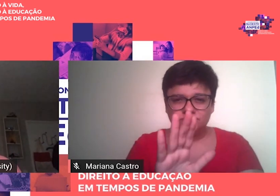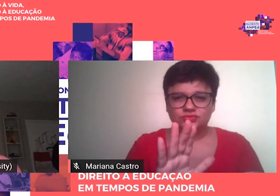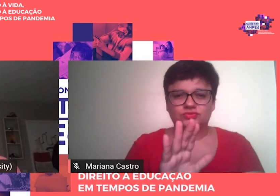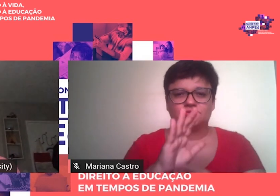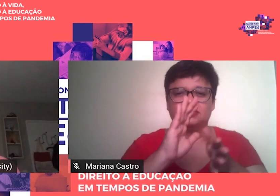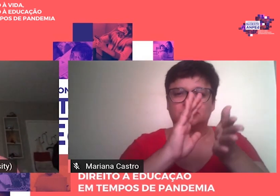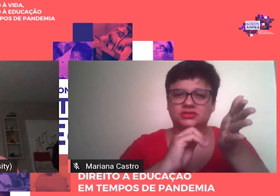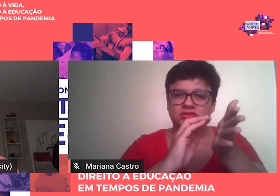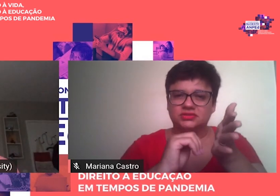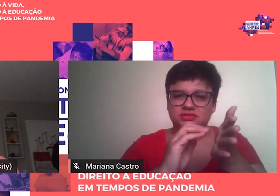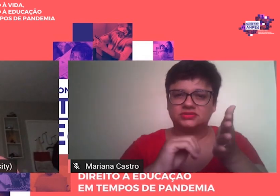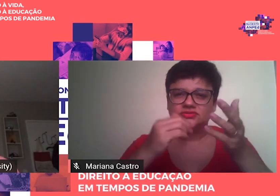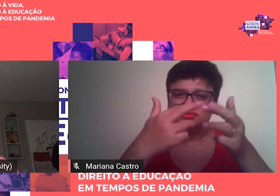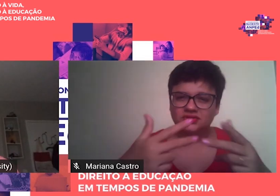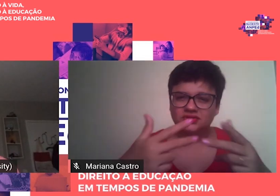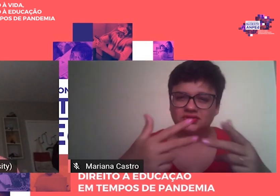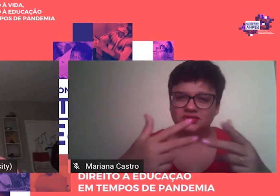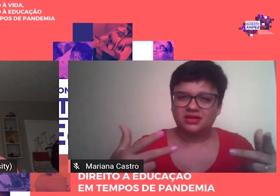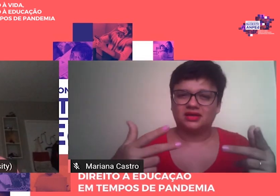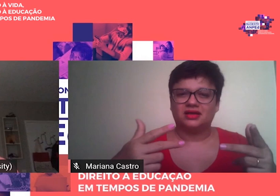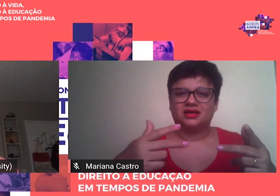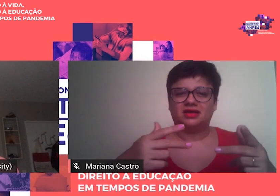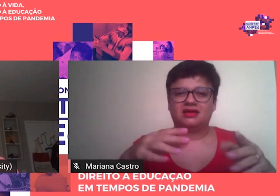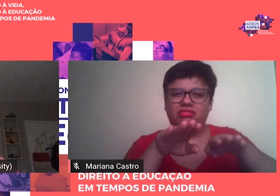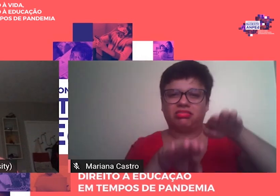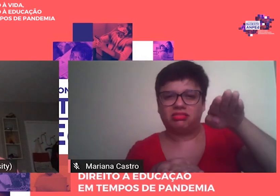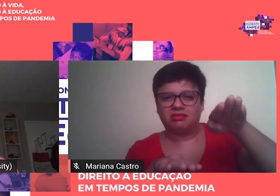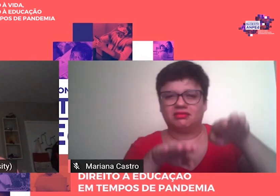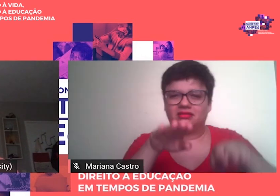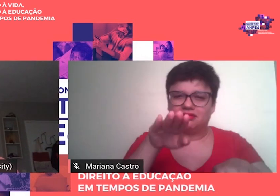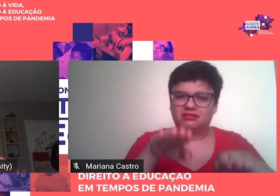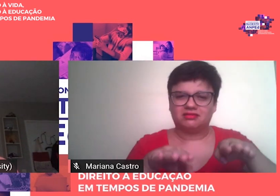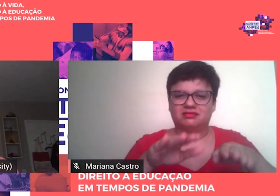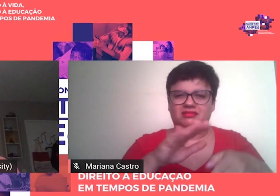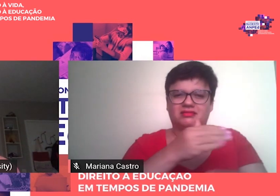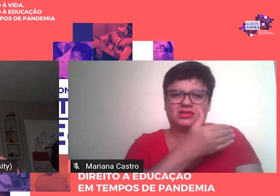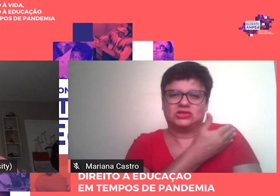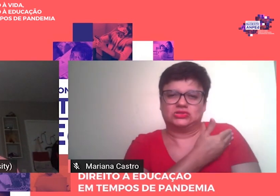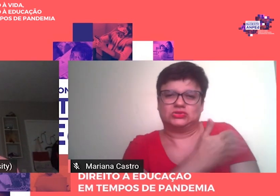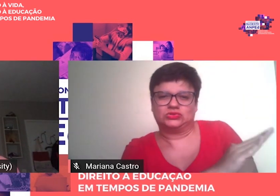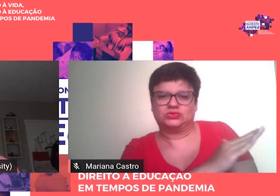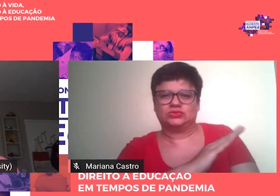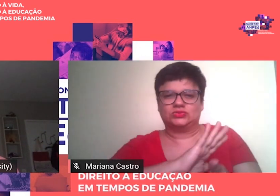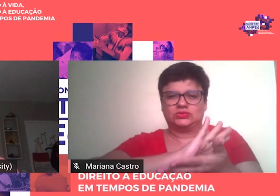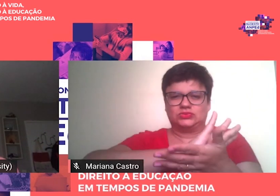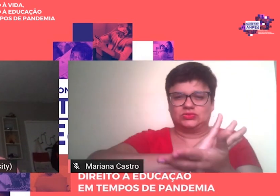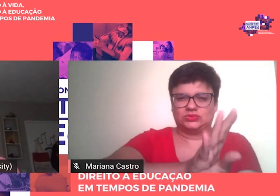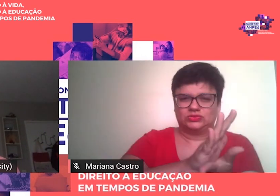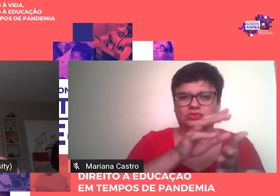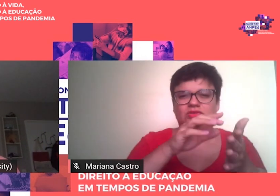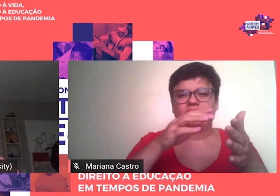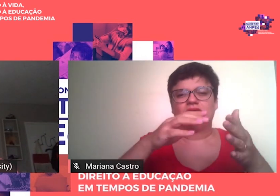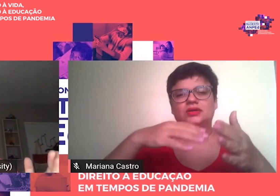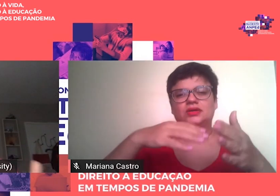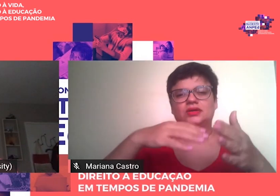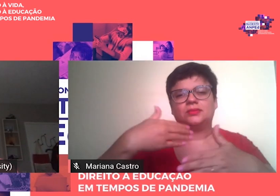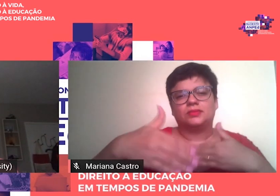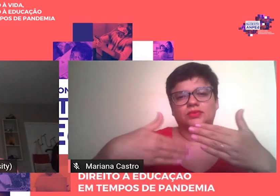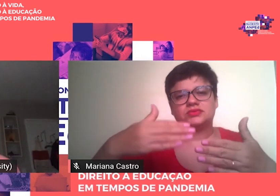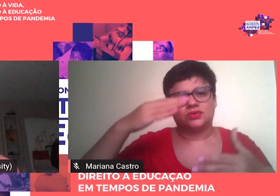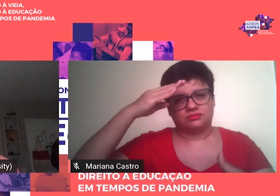menos, a diminuição das desigualdades que a gente tem no acesso à produção científica. Então,